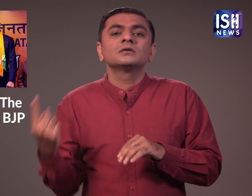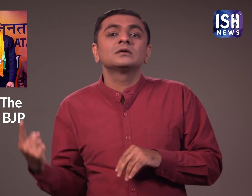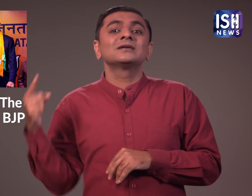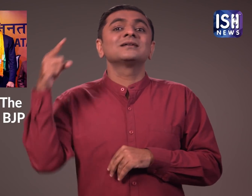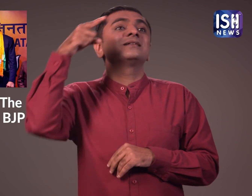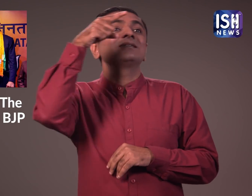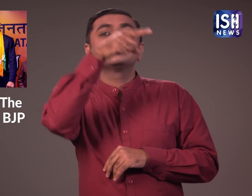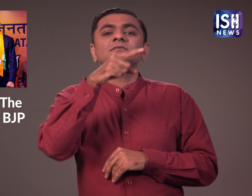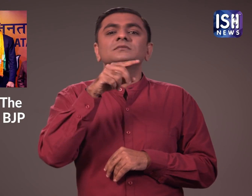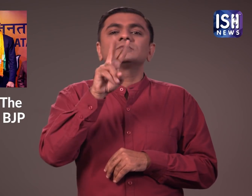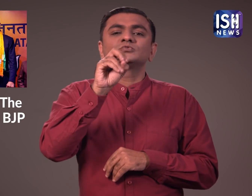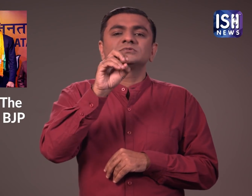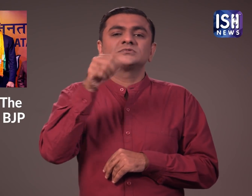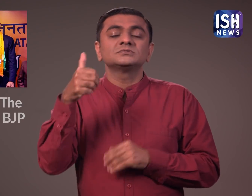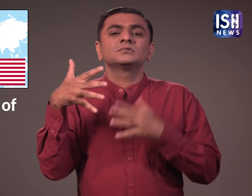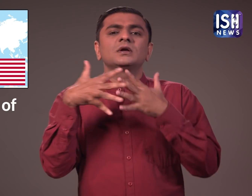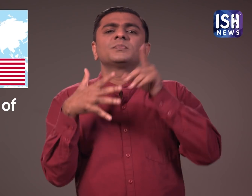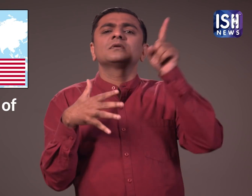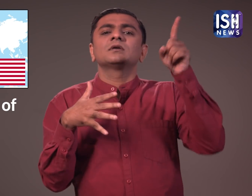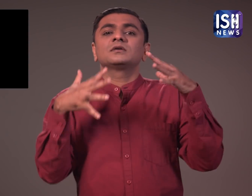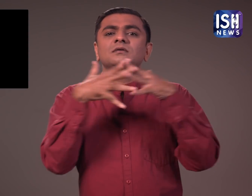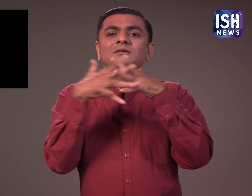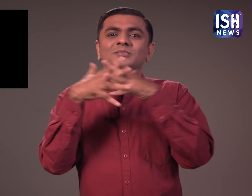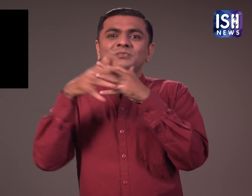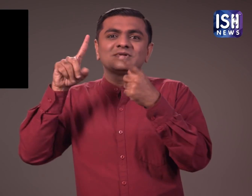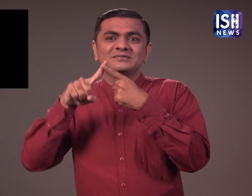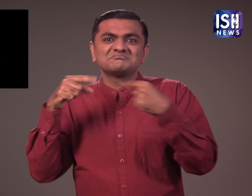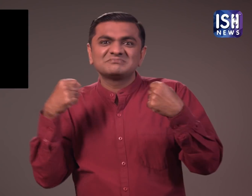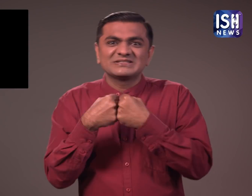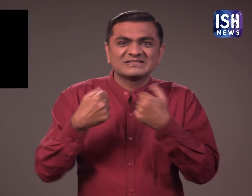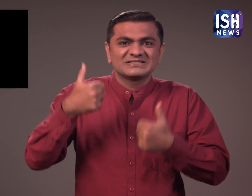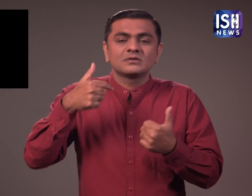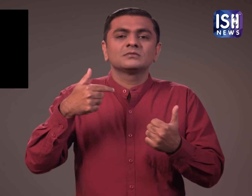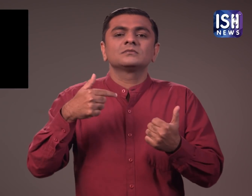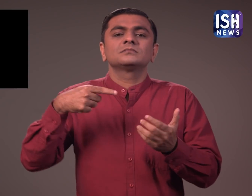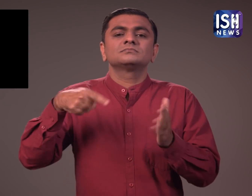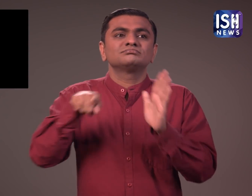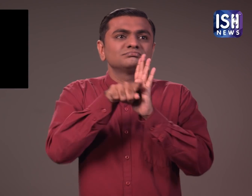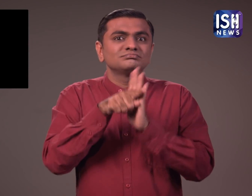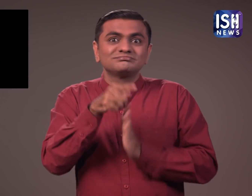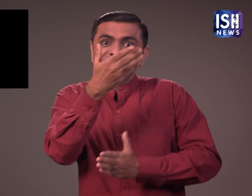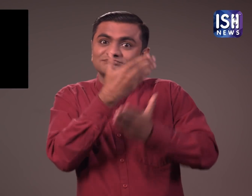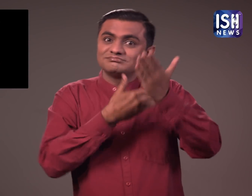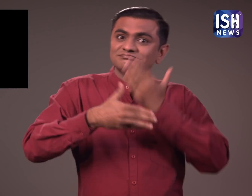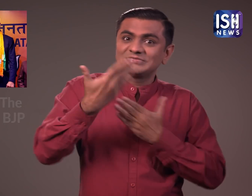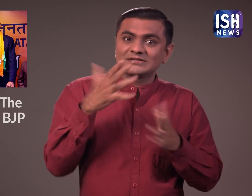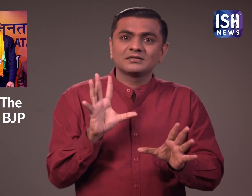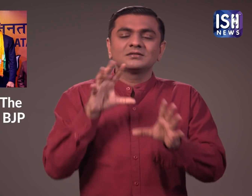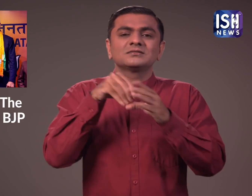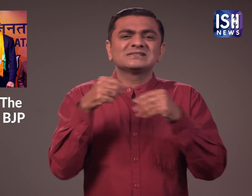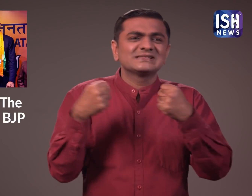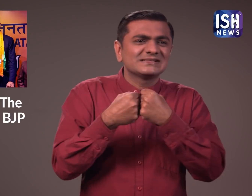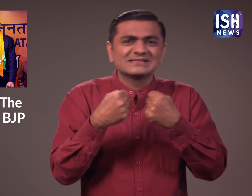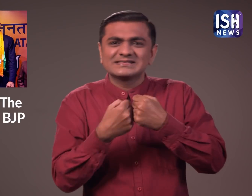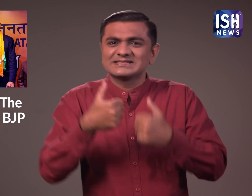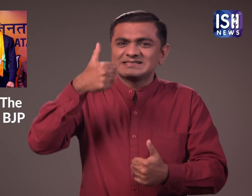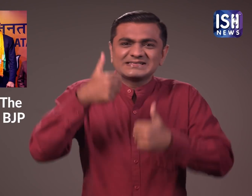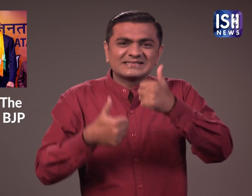2006 में खली अमेरिका गए और WWE में हिस्सा लिया। उन्होंने उनके साथ एक कॉंट्रैक्ट किया और इस